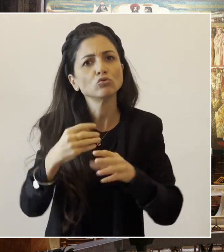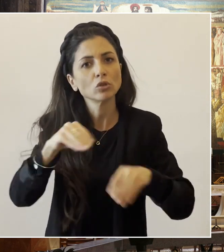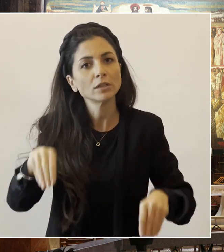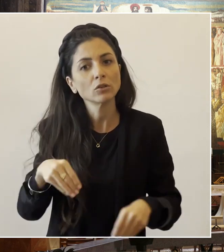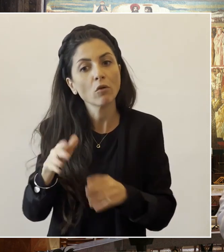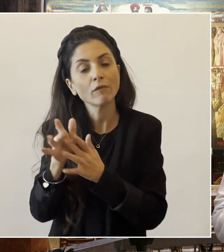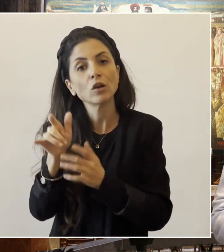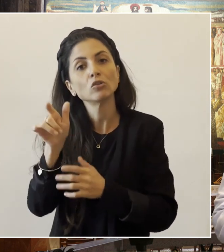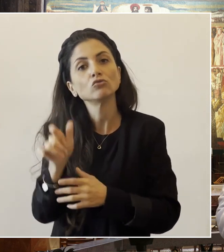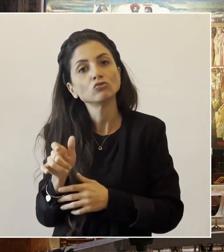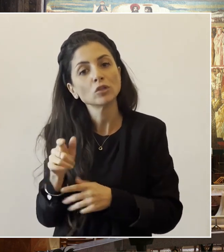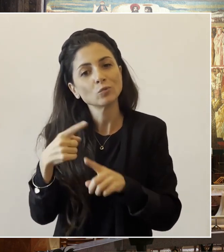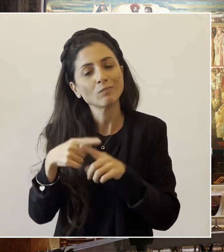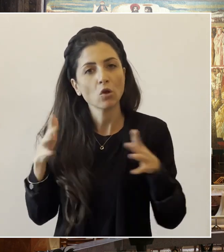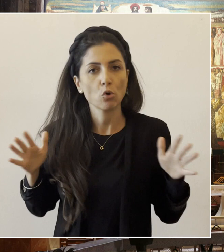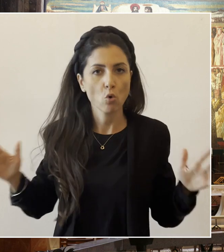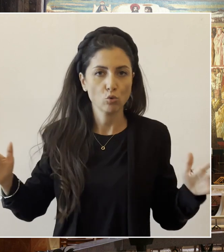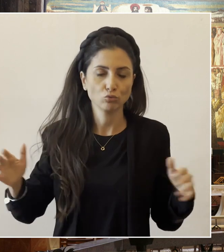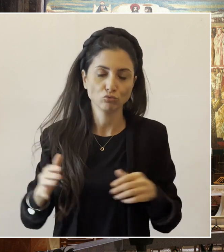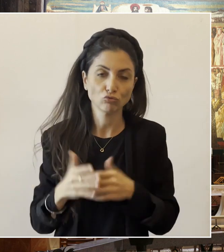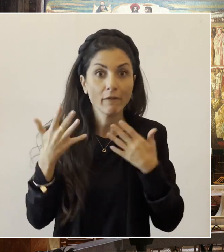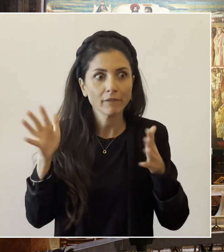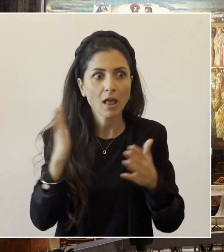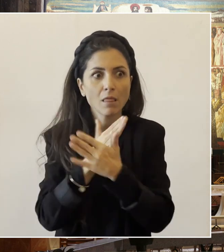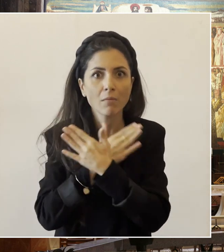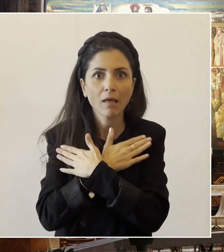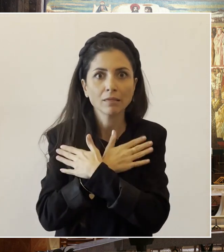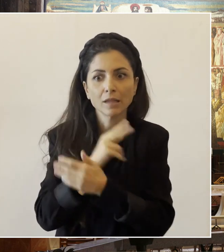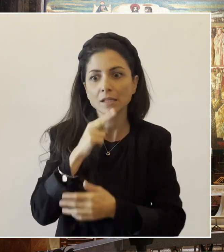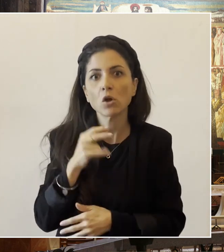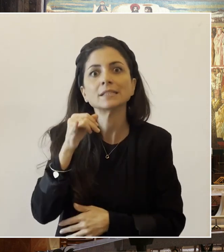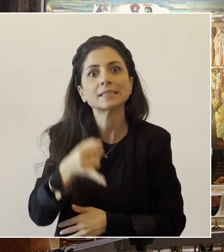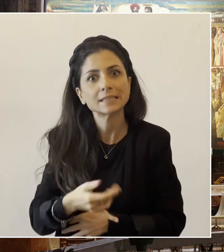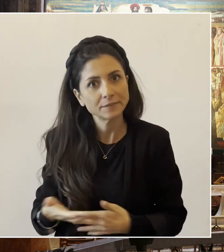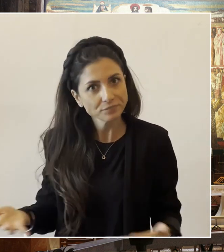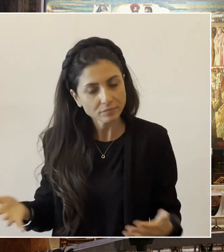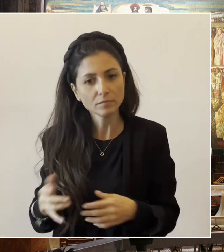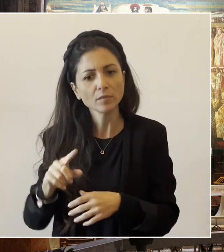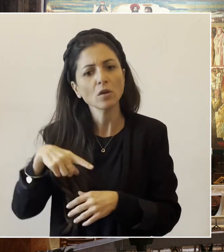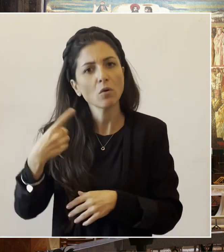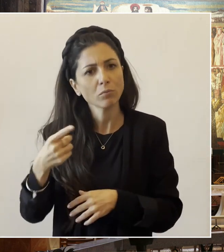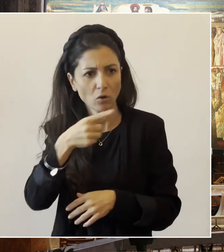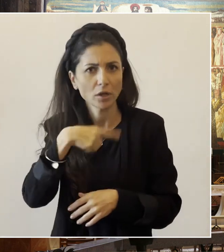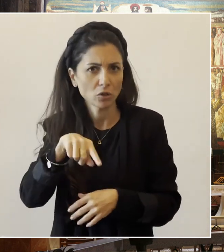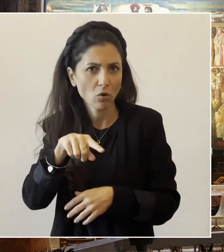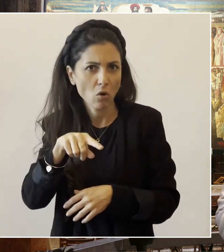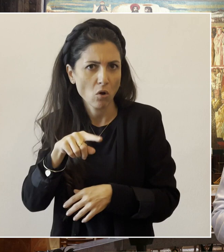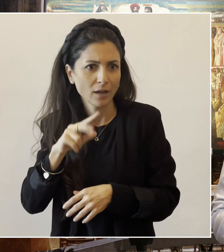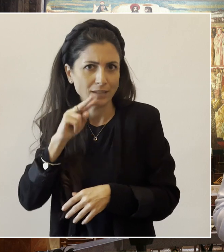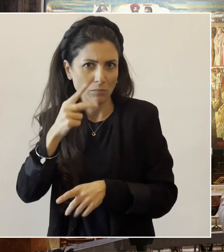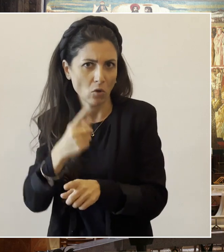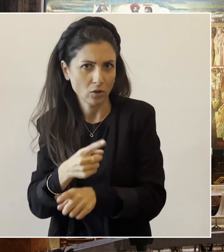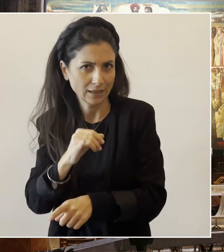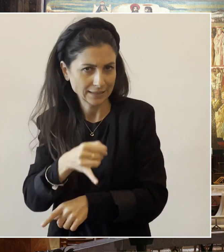sulla croce e che finalmente viene accolto dal sì di Maria in attesa dei nostri sì. E la risposta finale di Maria,